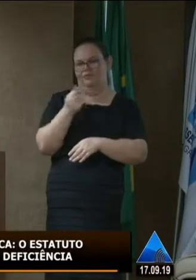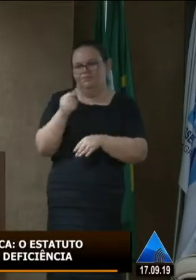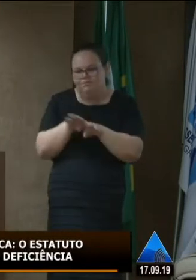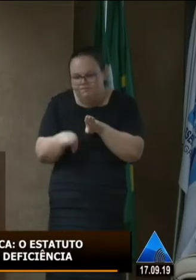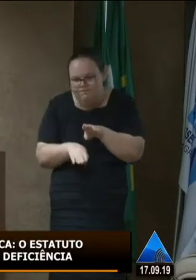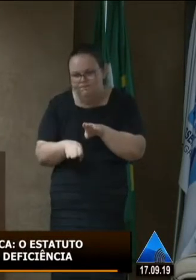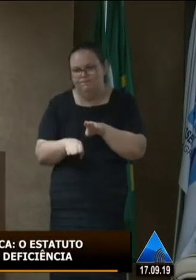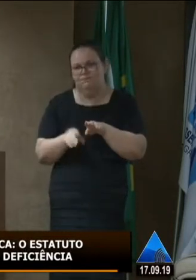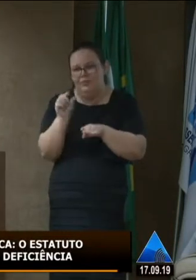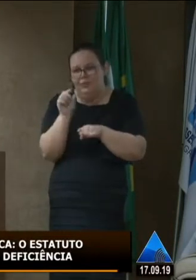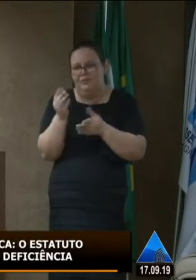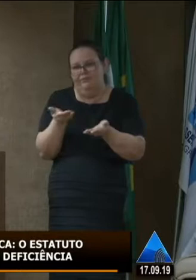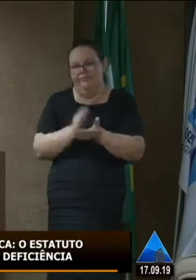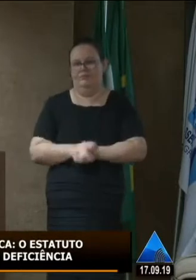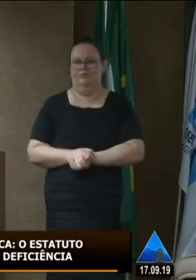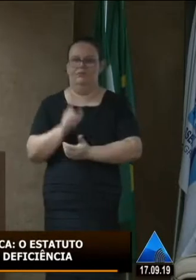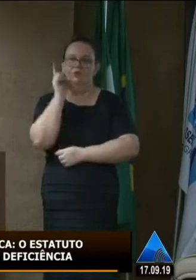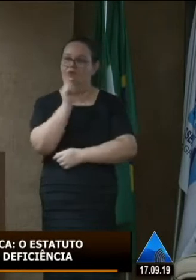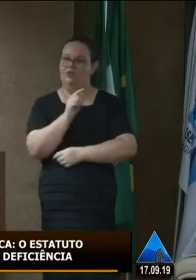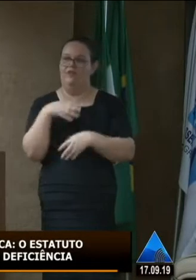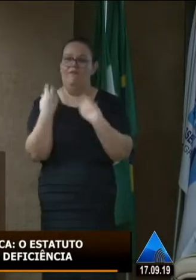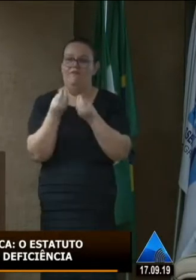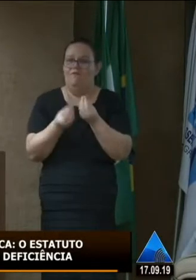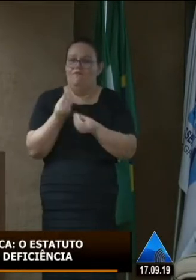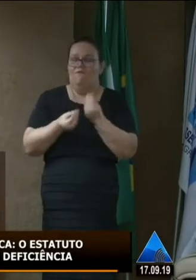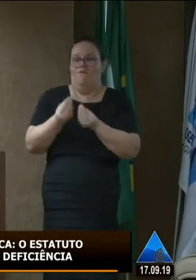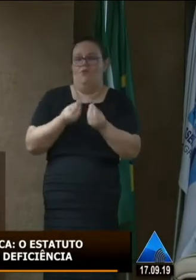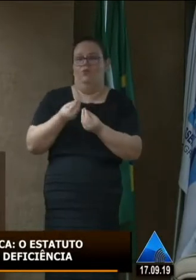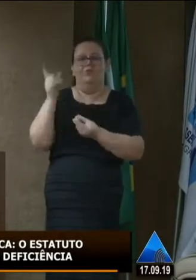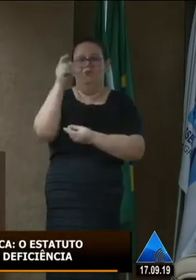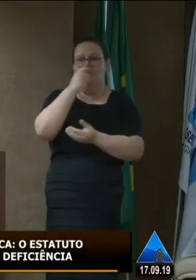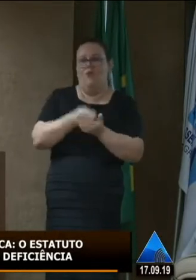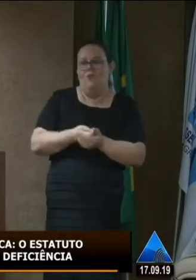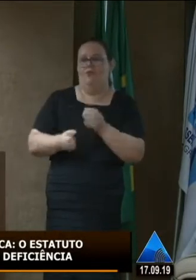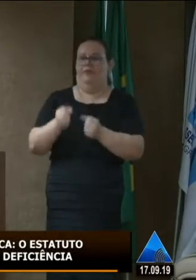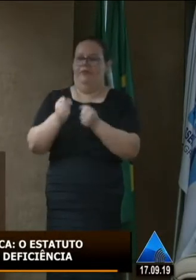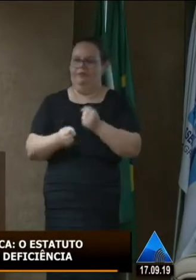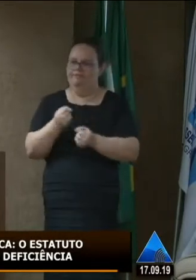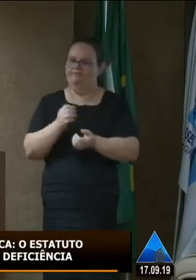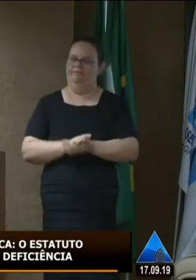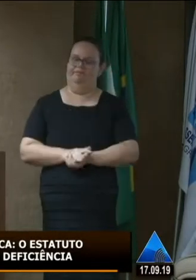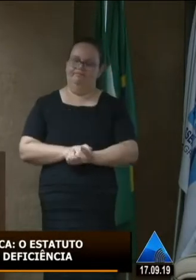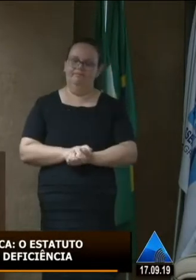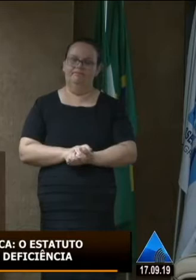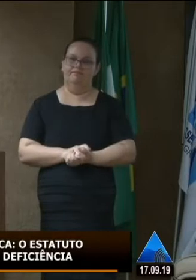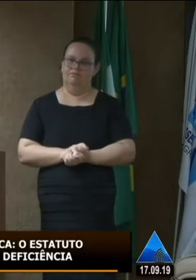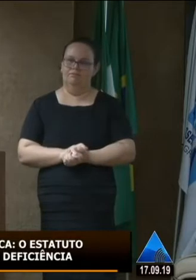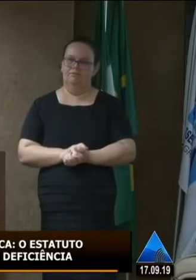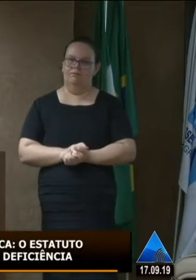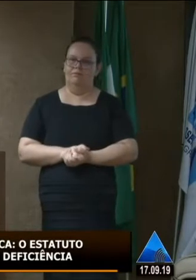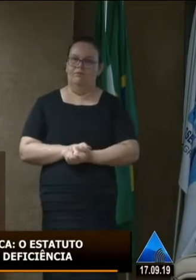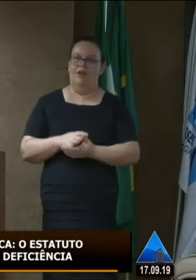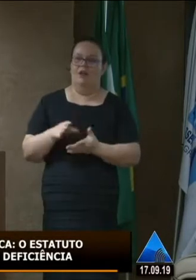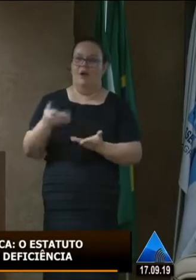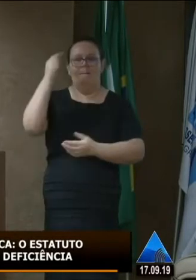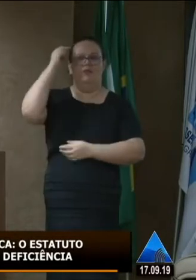menor ainda então veja que questões polêmicas não é é bem polêmica ué se o desconto